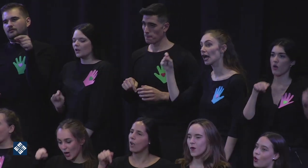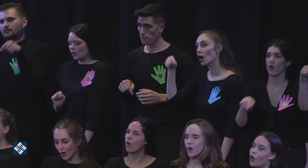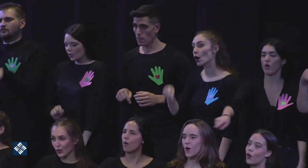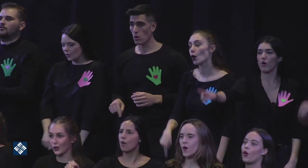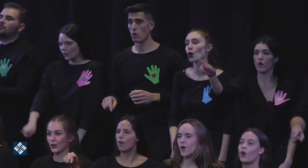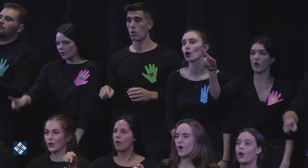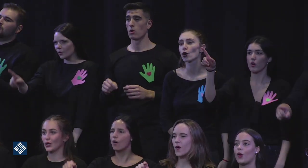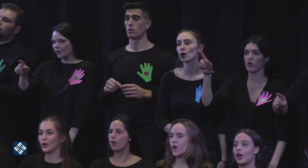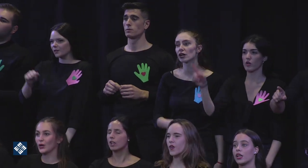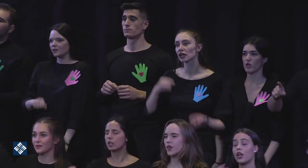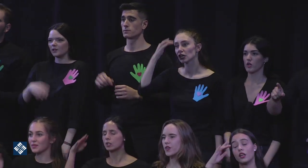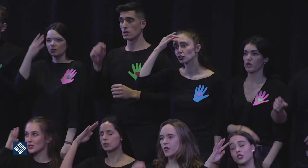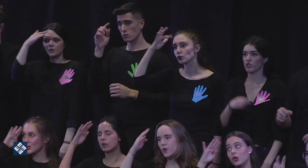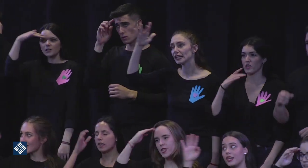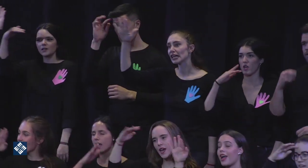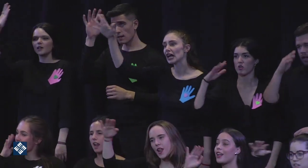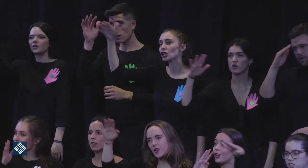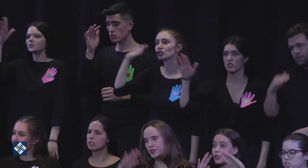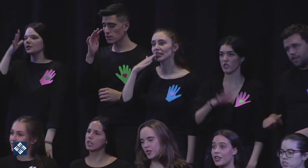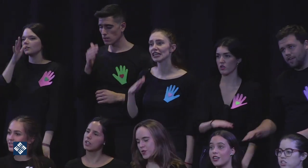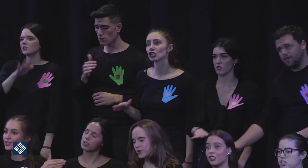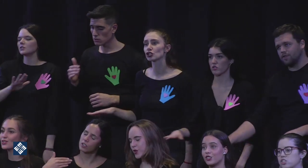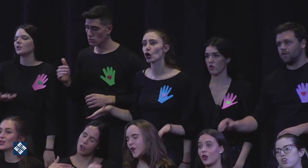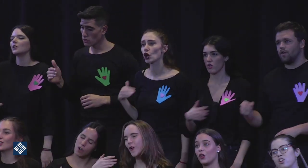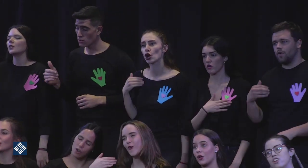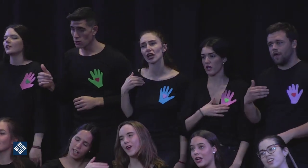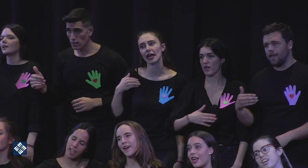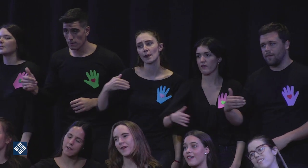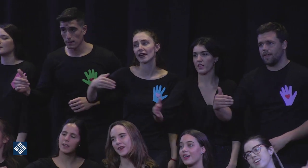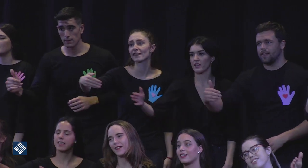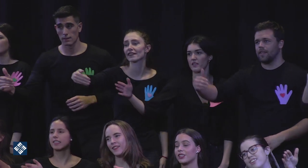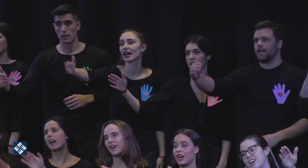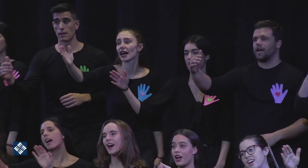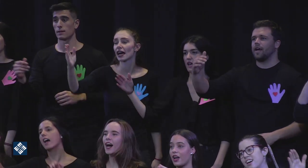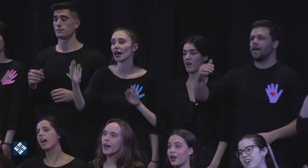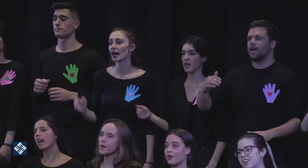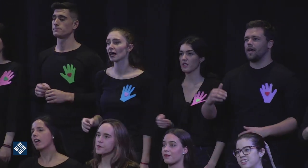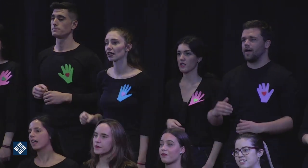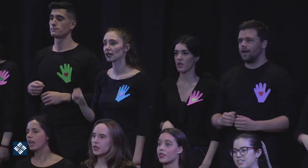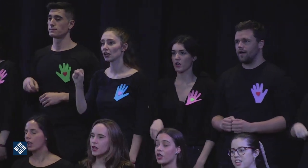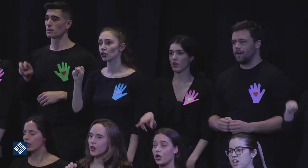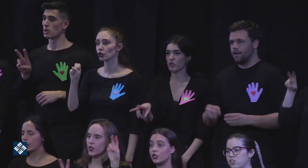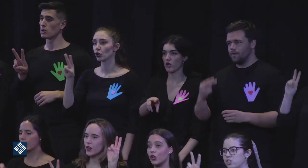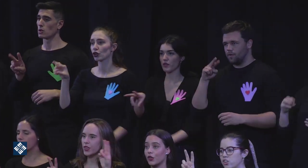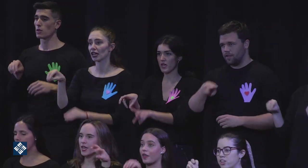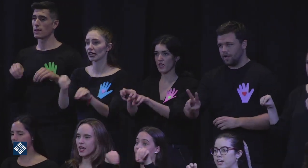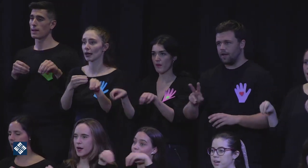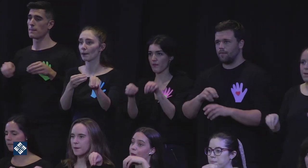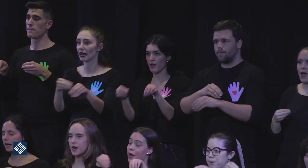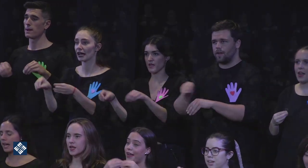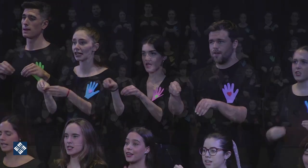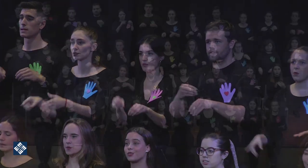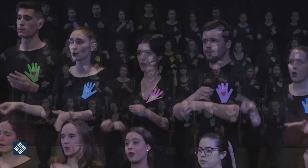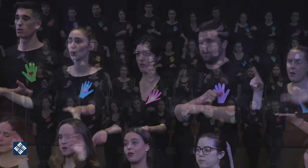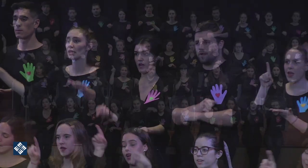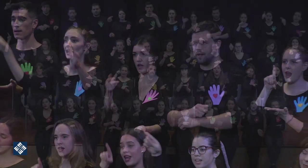Hoy, sueñan los niños con lo que vendrá, doce campanas volver a